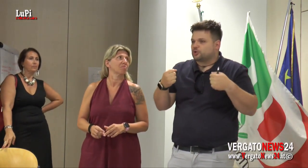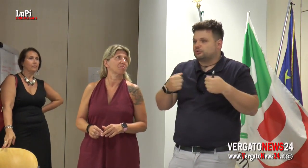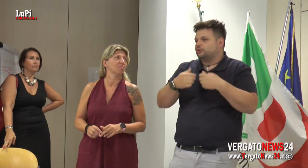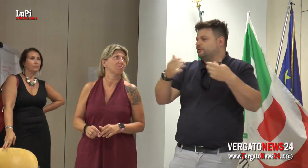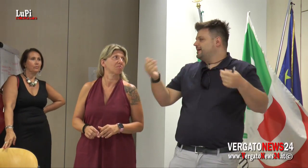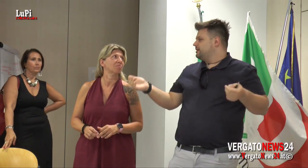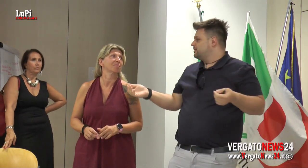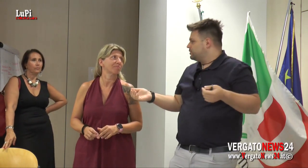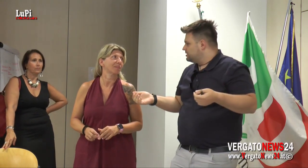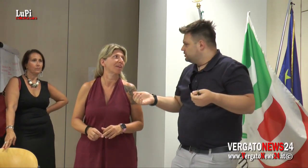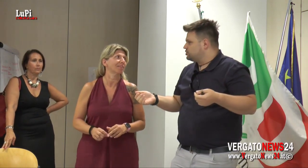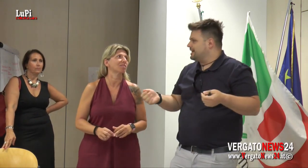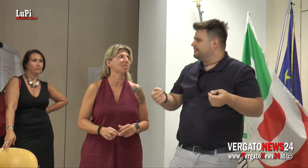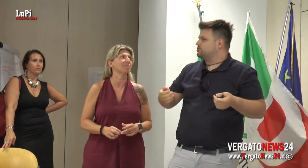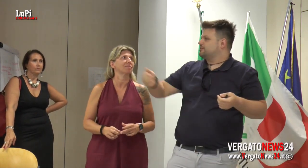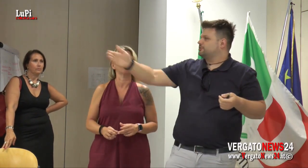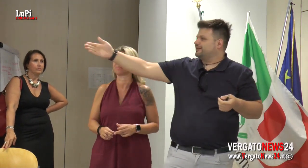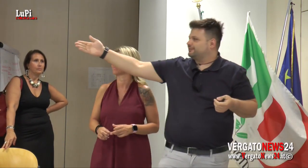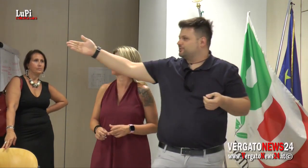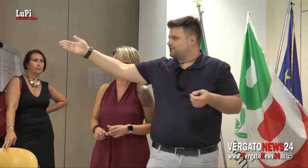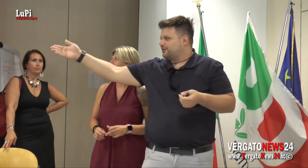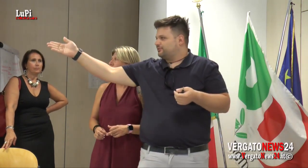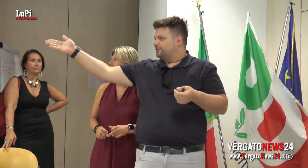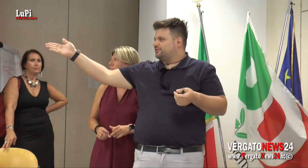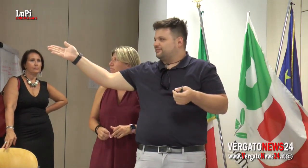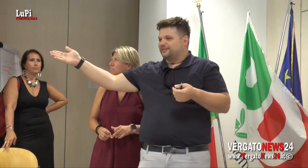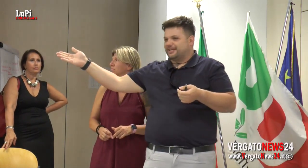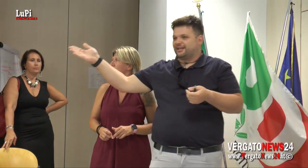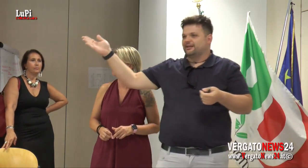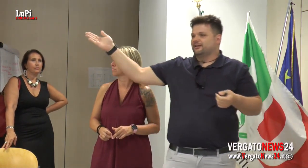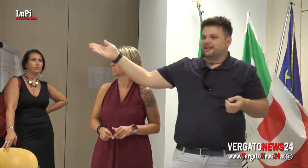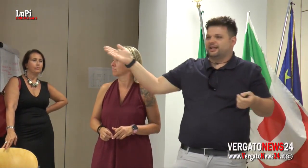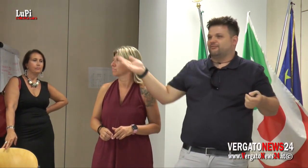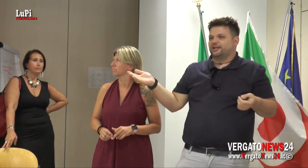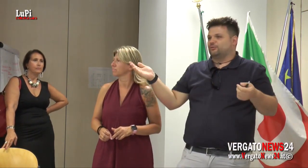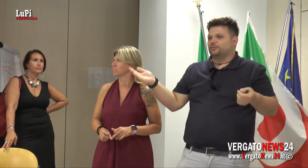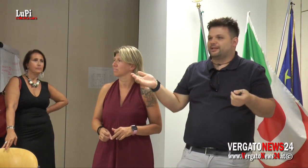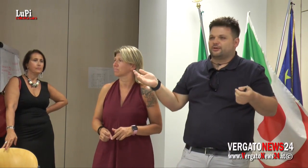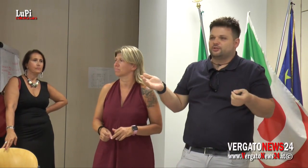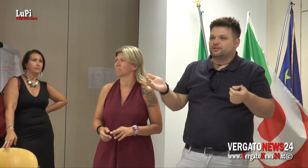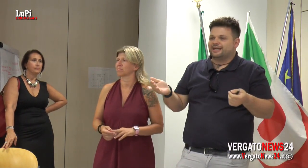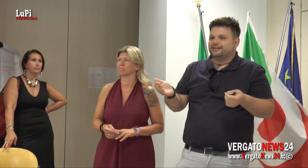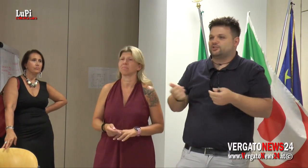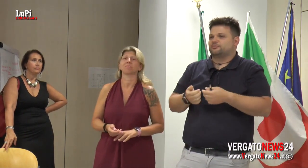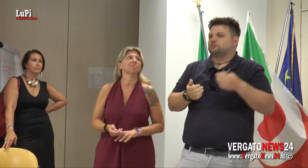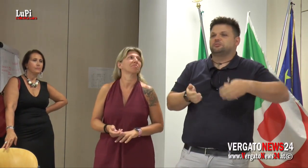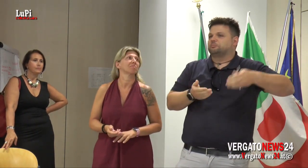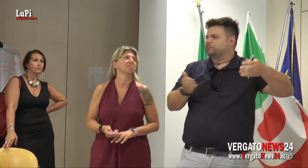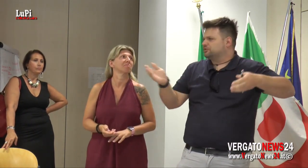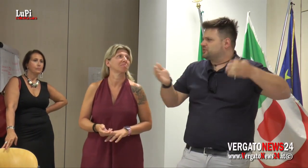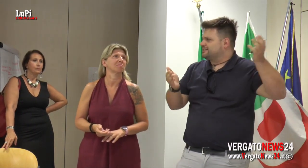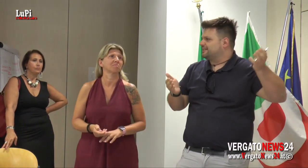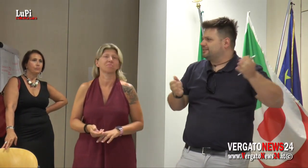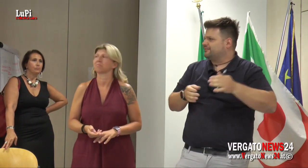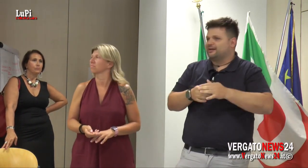118 e ormai in questi 11 anni ci siamo trovati qui, dice Nicola che è uno dei nostri infermieri, che lavora in automedica con noi da anni, ci siamo trovati,